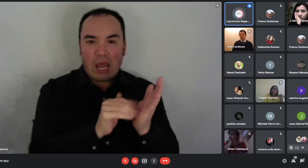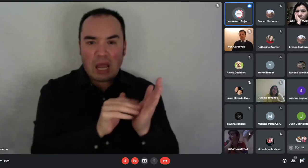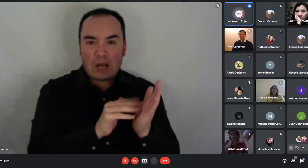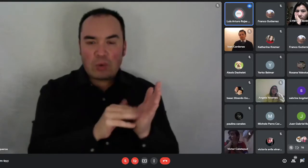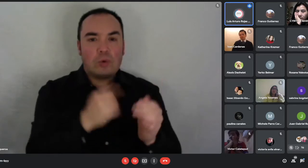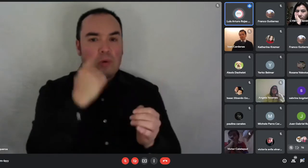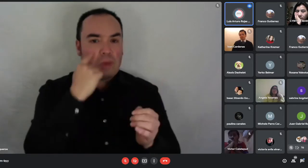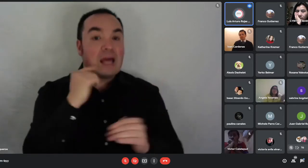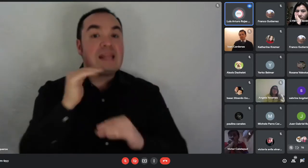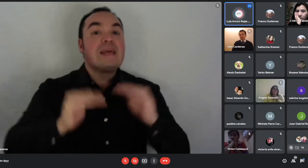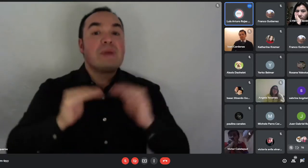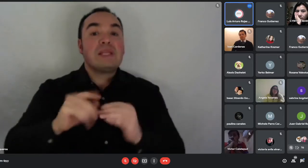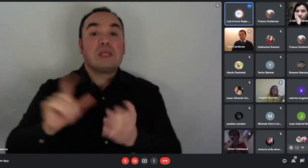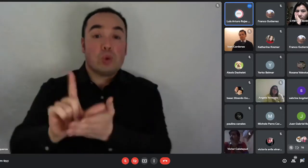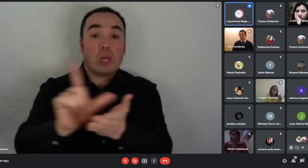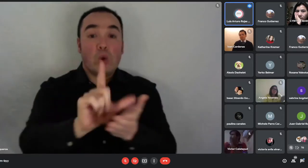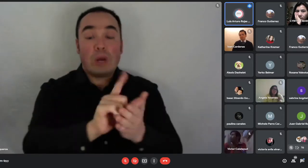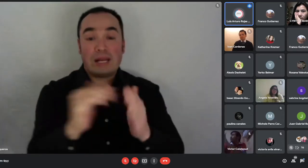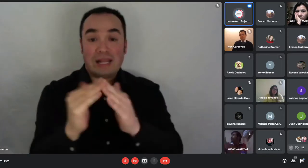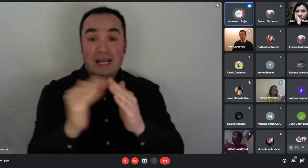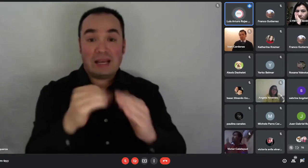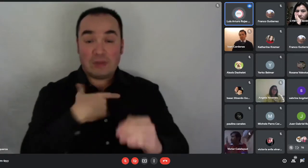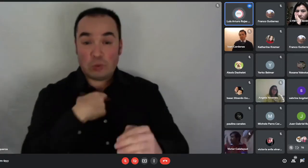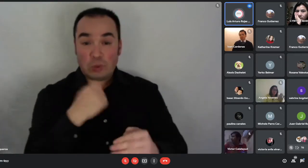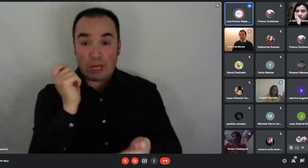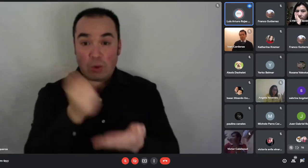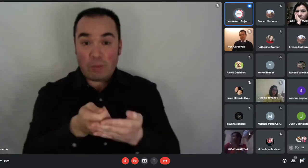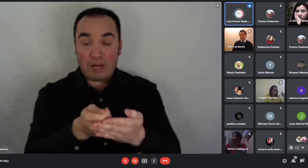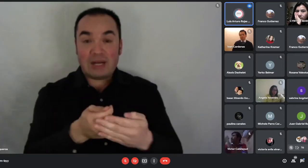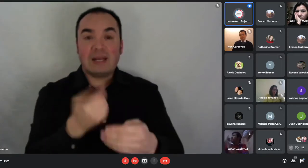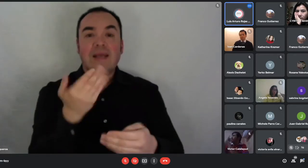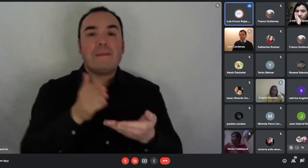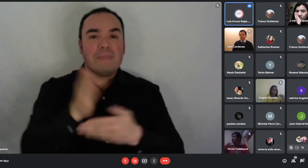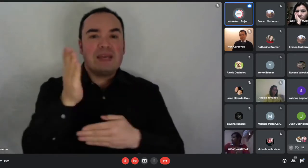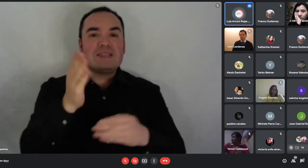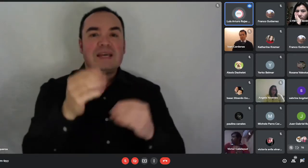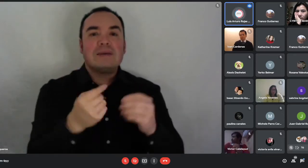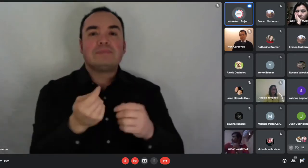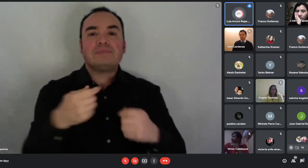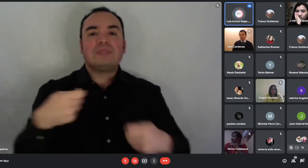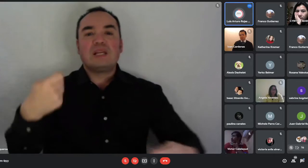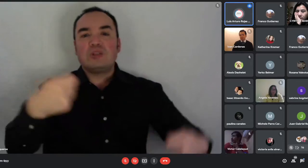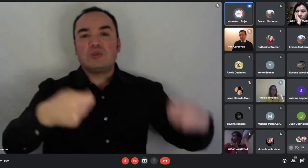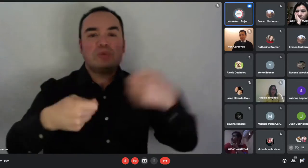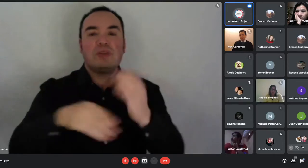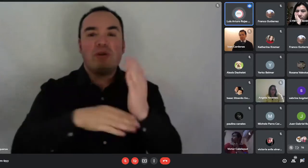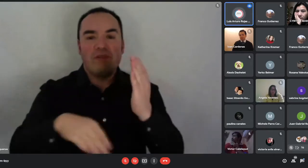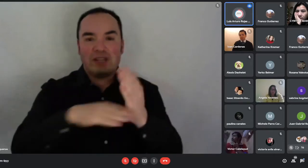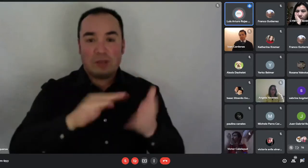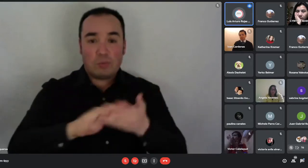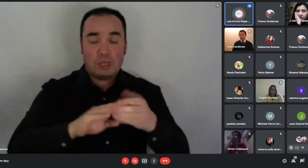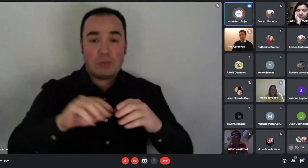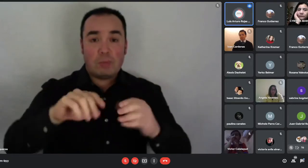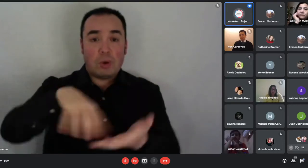subsidio base. Por ejemplo, en el caso de Talca, el subsidio base parte de 404 UF hacia arriba.